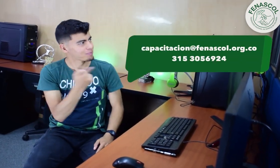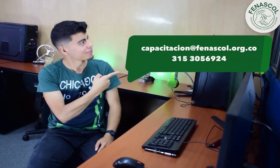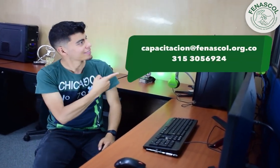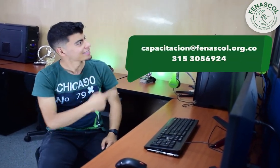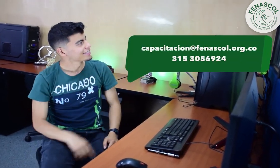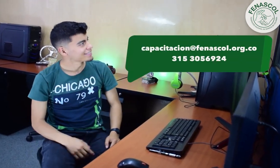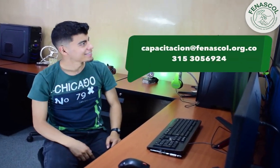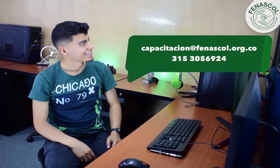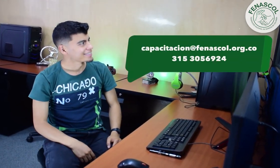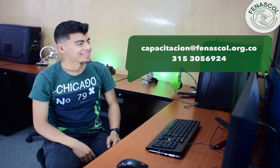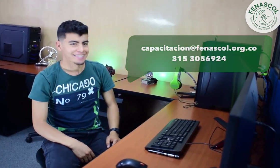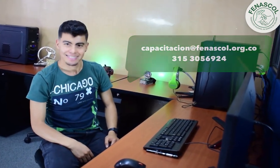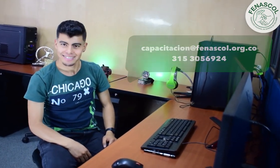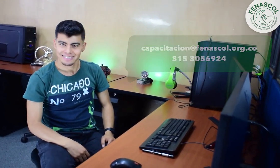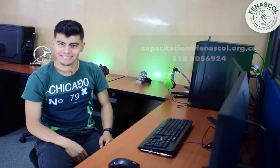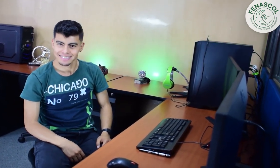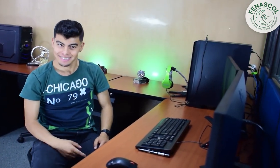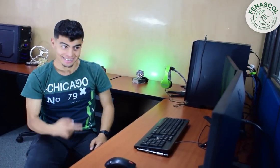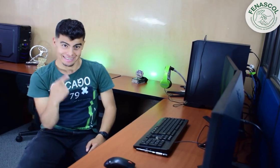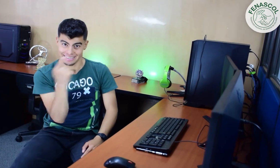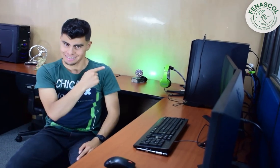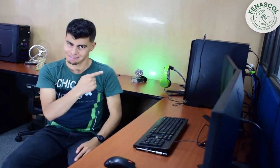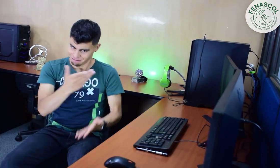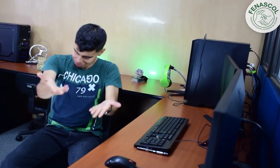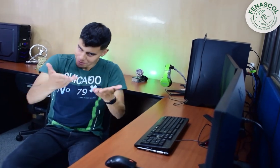Contáctanos a estos canales de atención. ¡Bienvenidos!